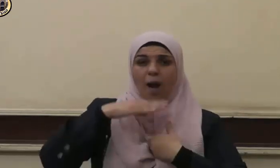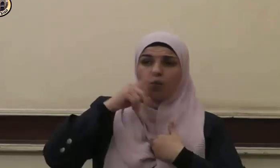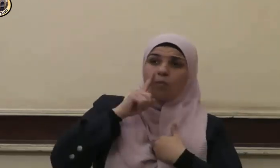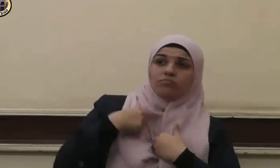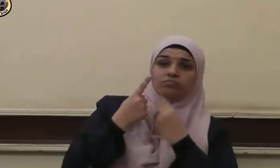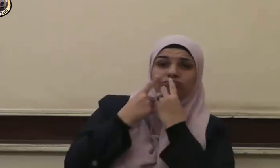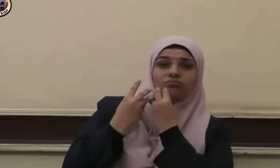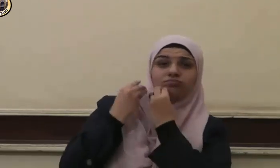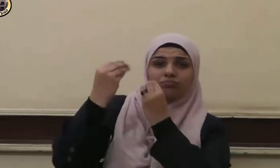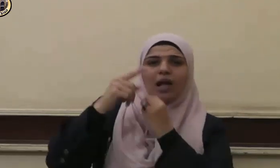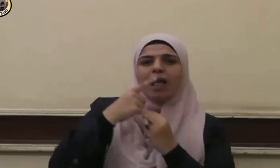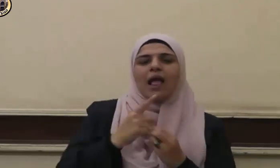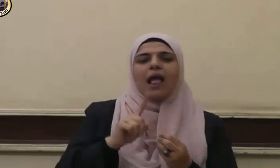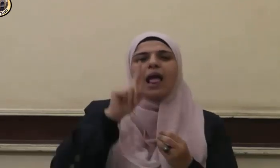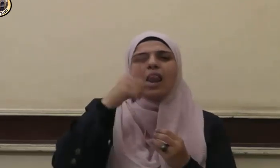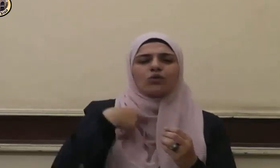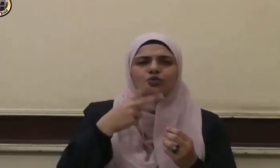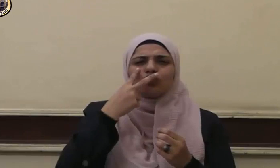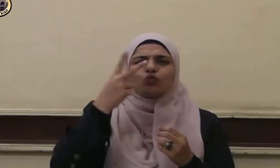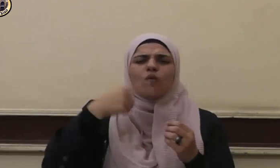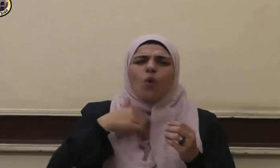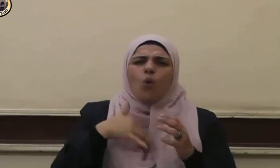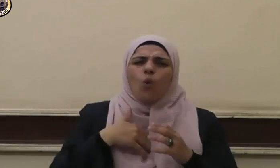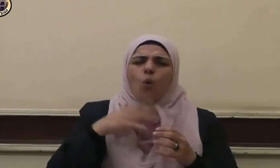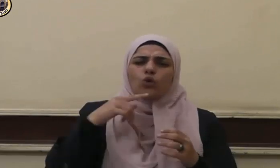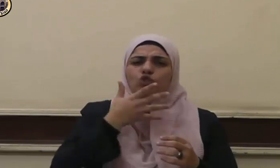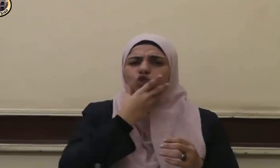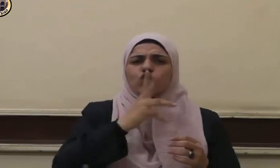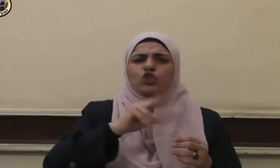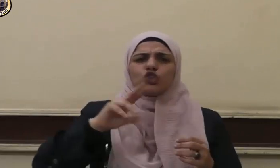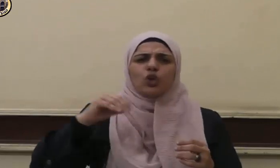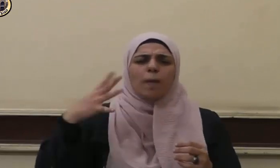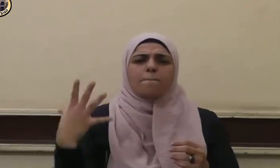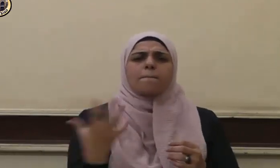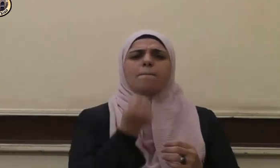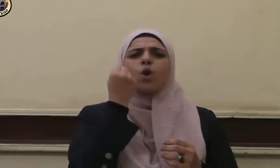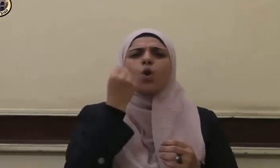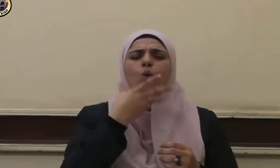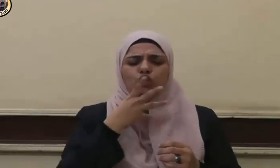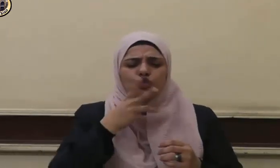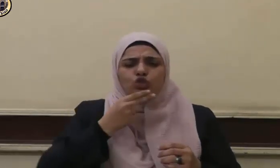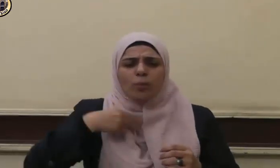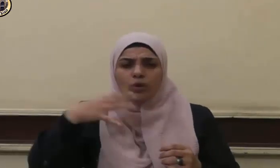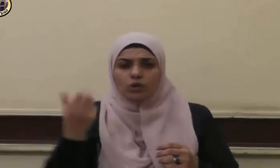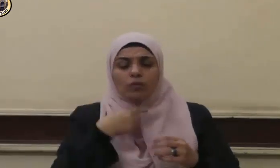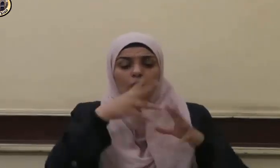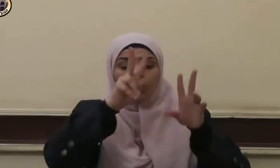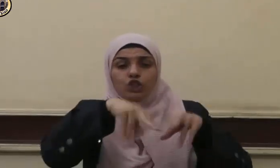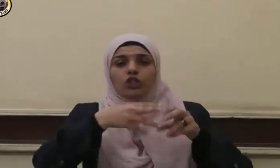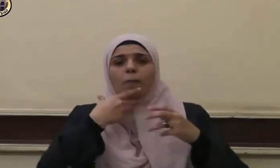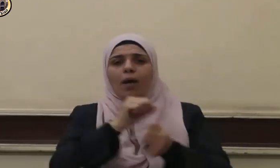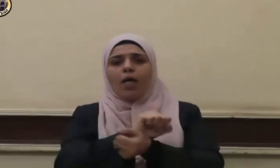إلا أن يجده مملوكا فيشتريه فيعتقه